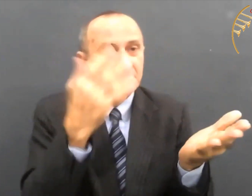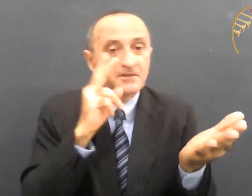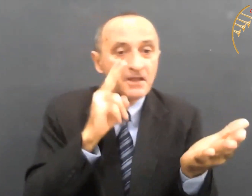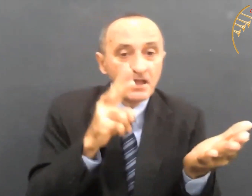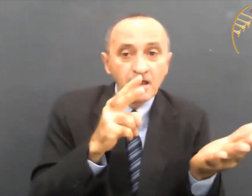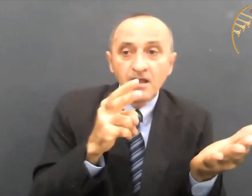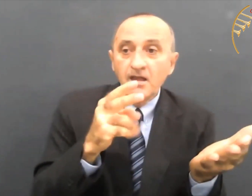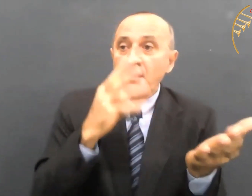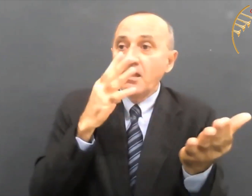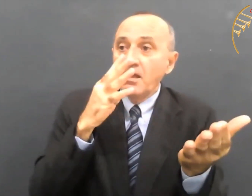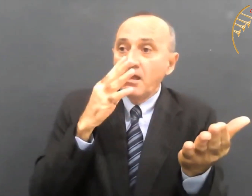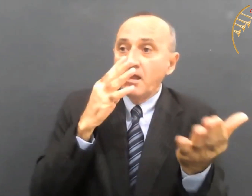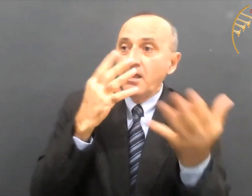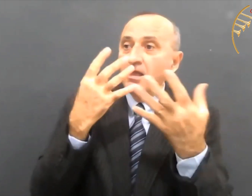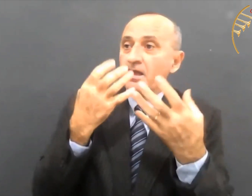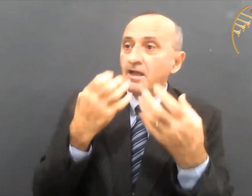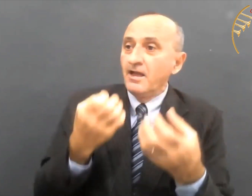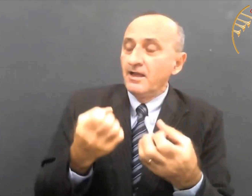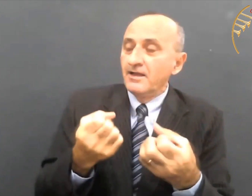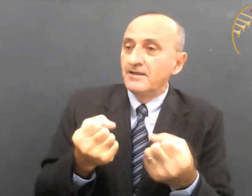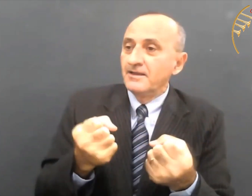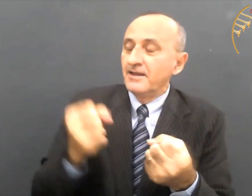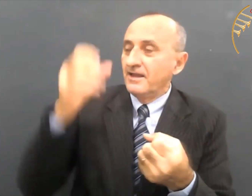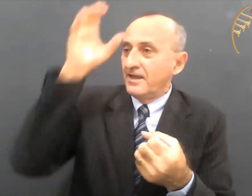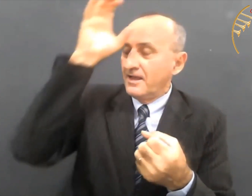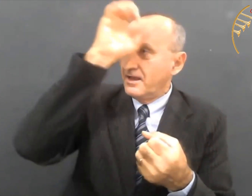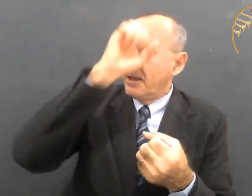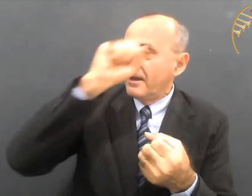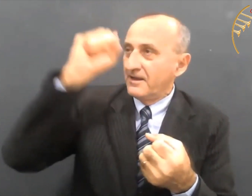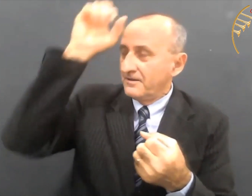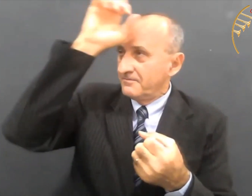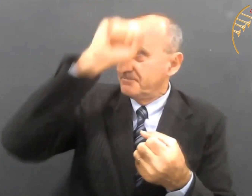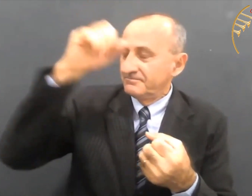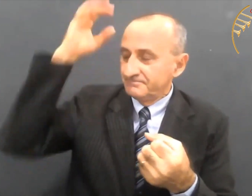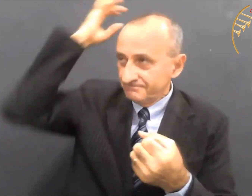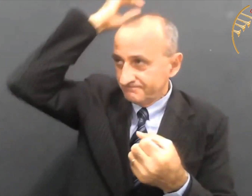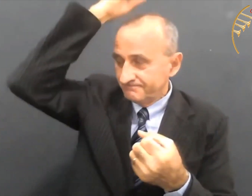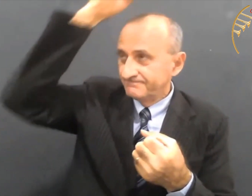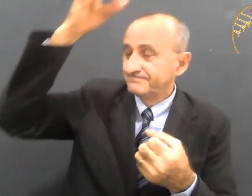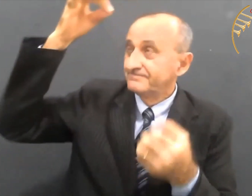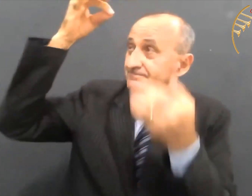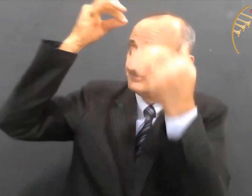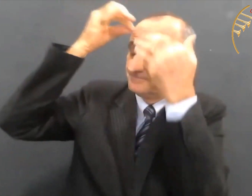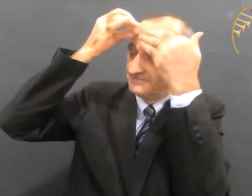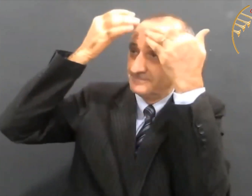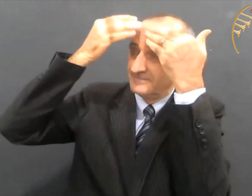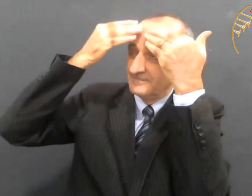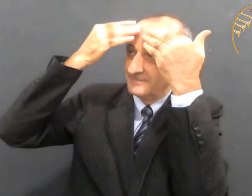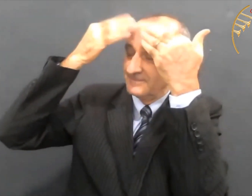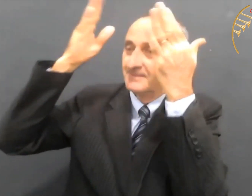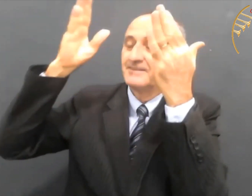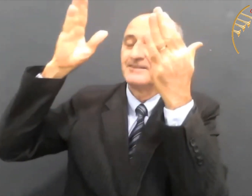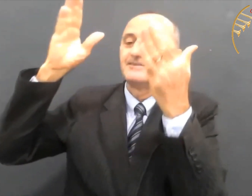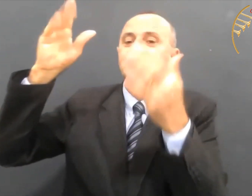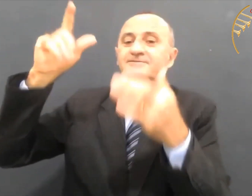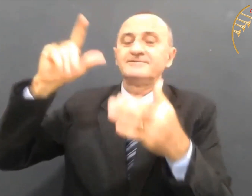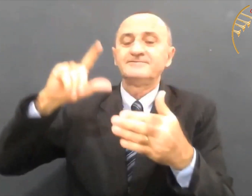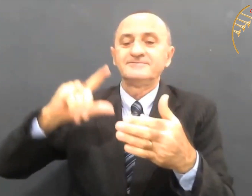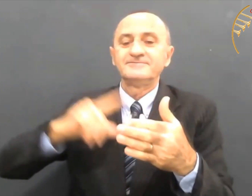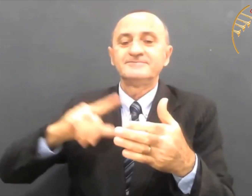Deus. E eles possam aceitar, aprender da palavra de Deus, revelada pelo Espírito Santo. E